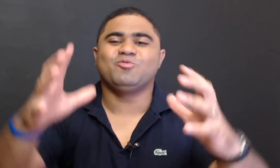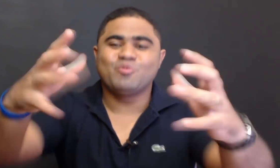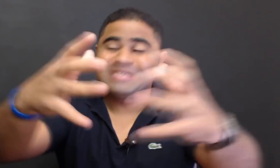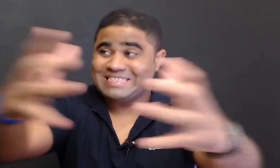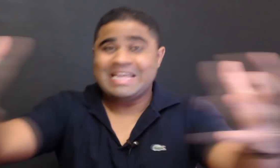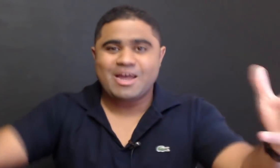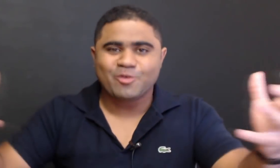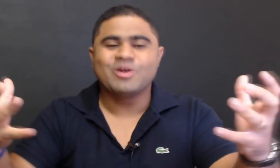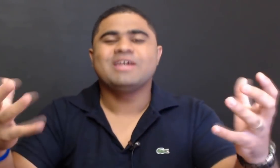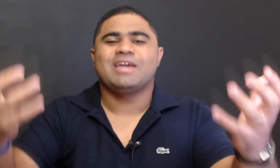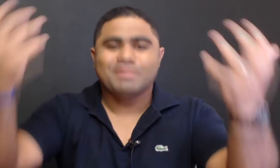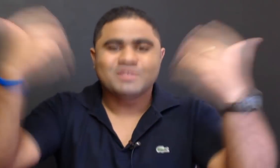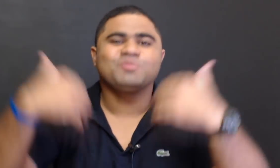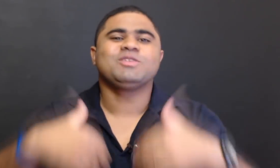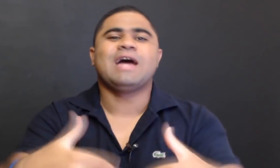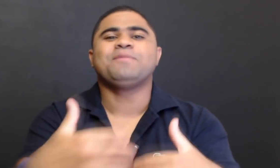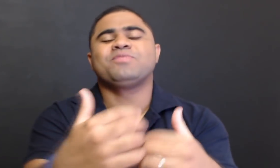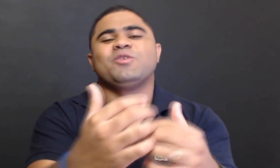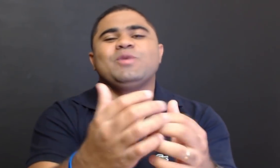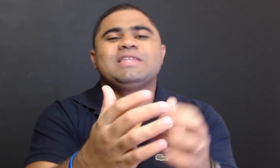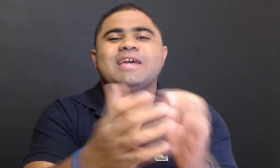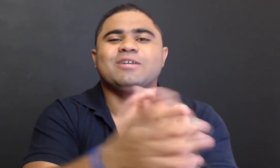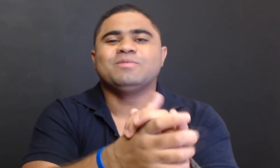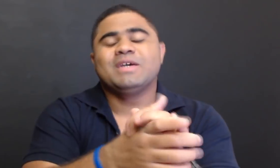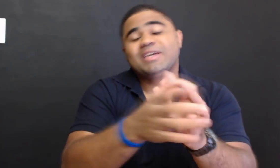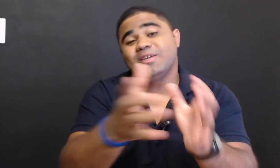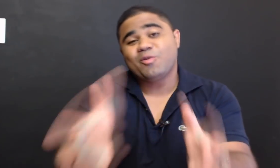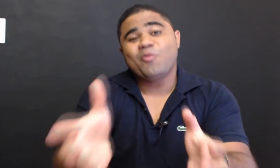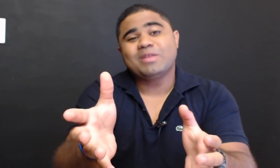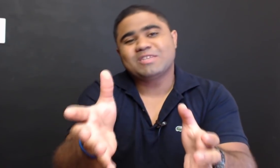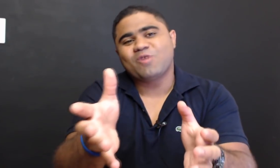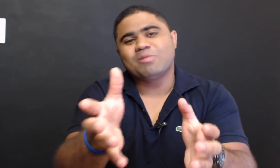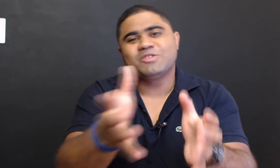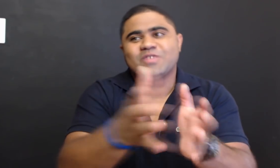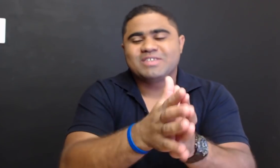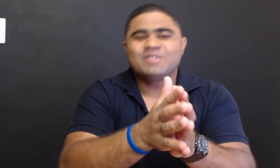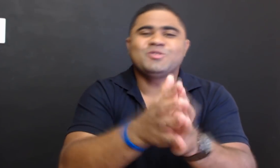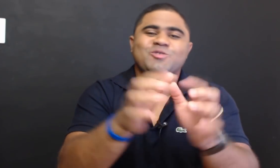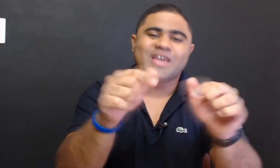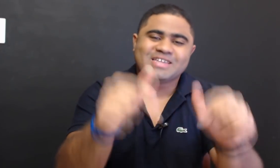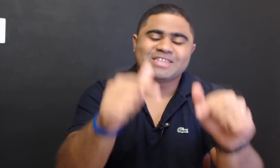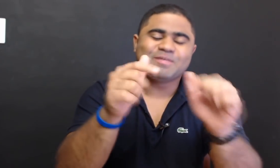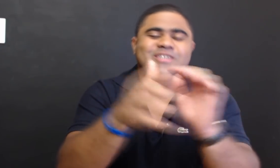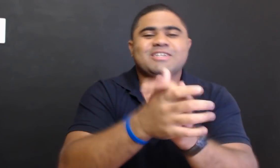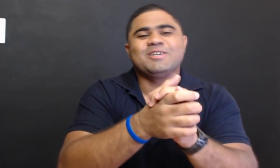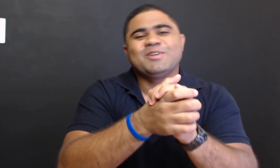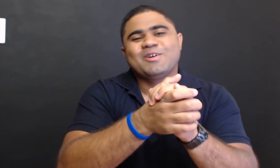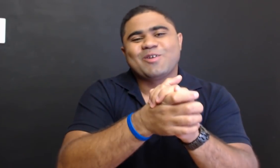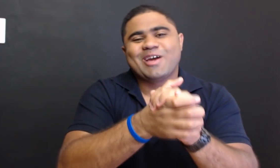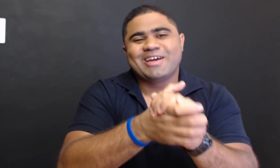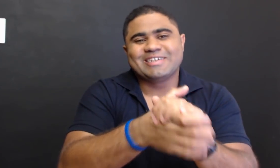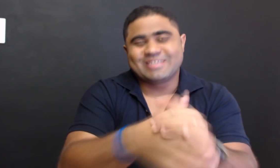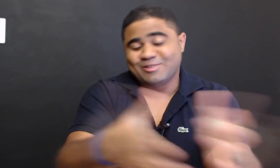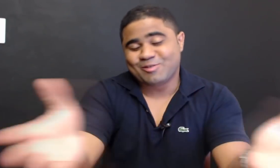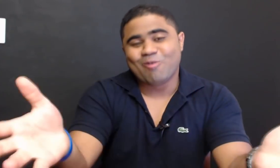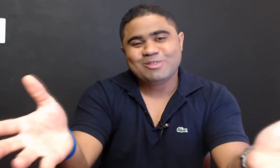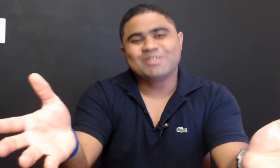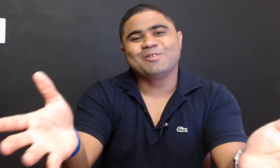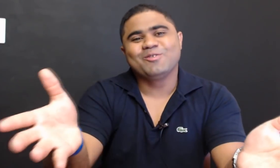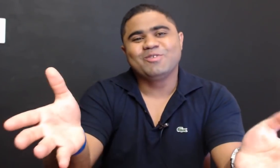o externo, é preciso mudar o interno. E uma das formas de fazer isso, é exatamente aqui, com o título do